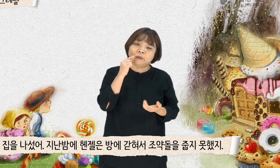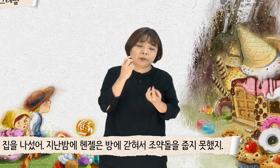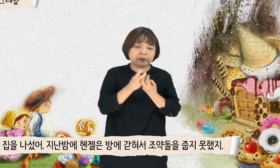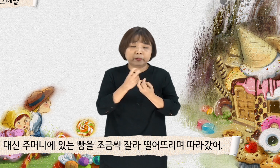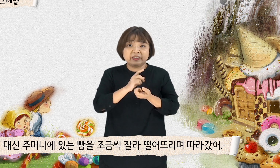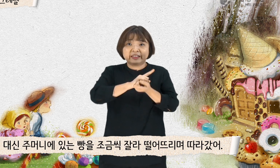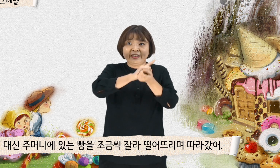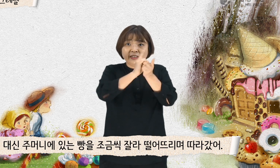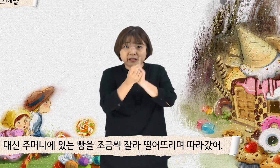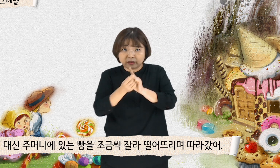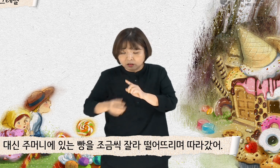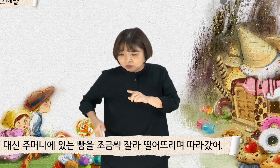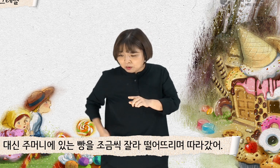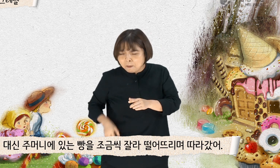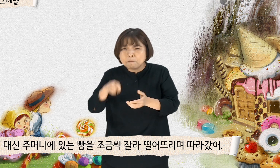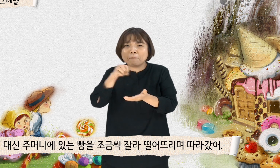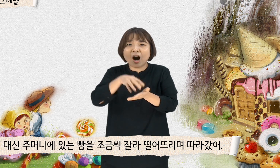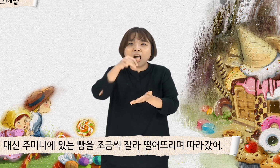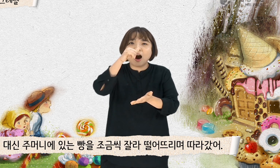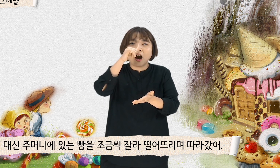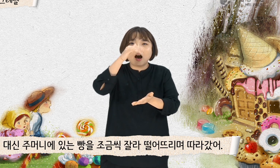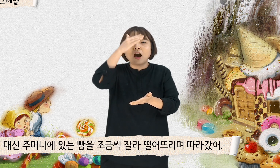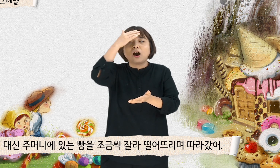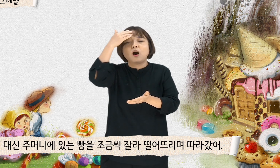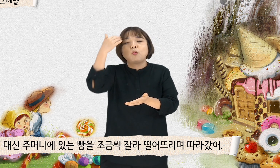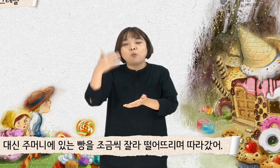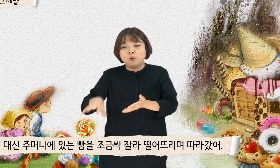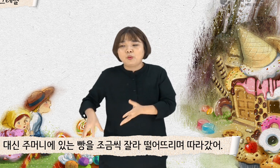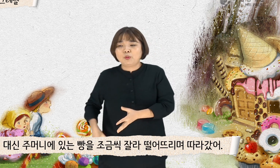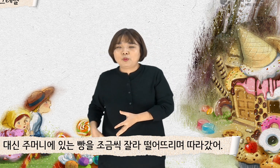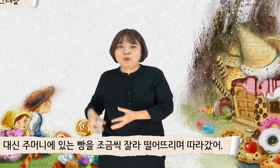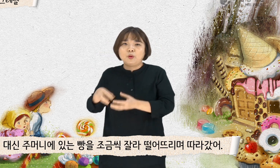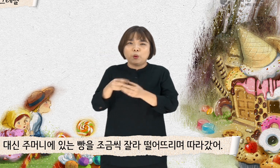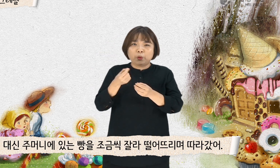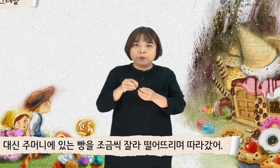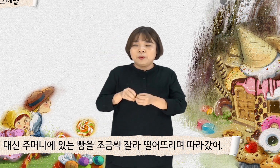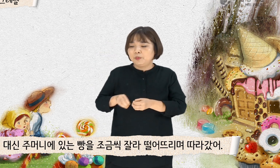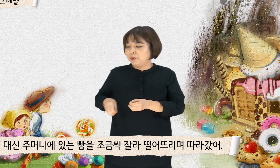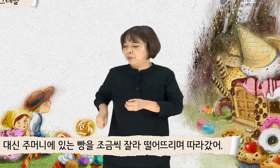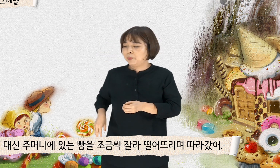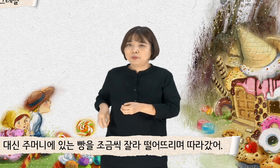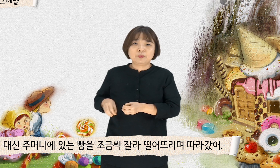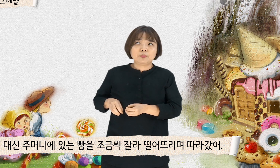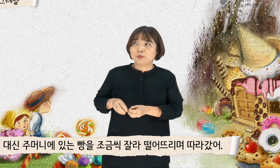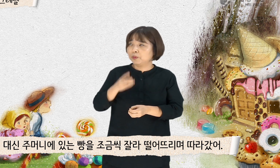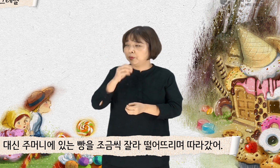대신 주머니에 있는 빵을 조금씩 잘라 떨어뜨리며 따라갔어.